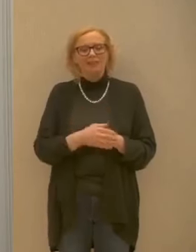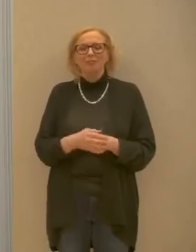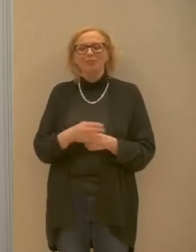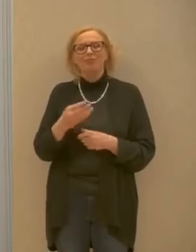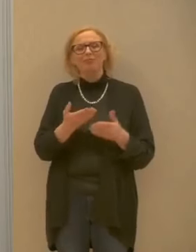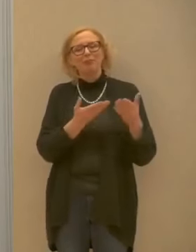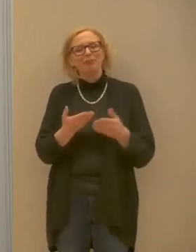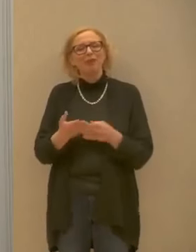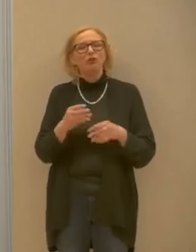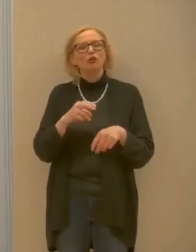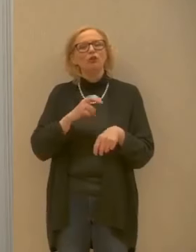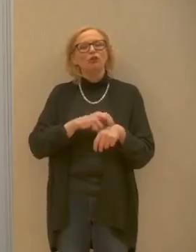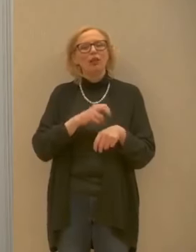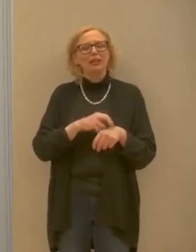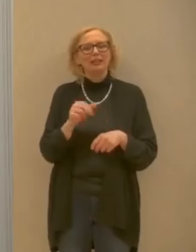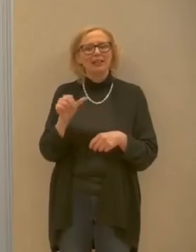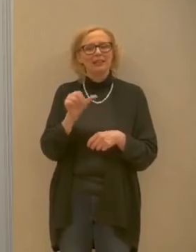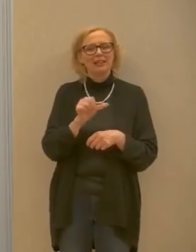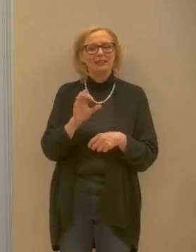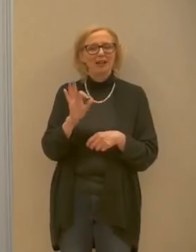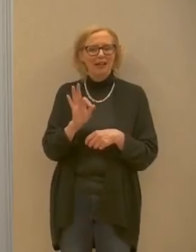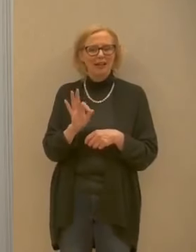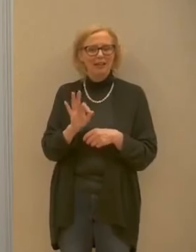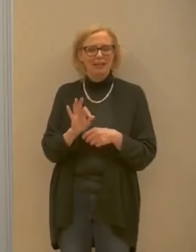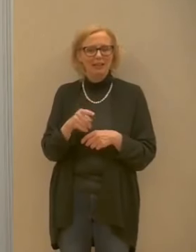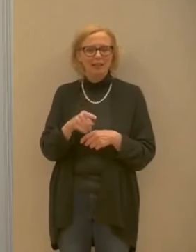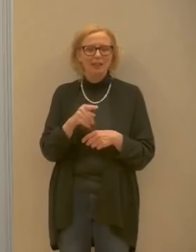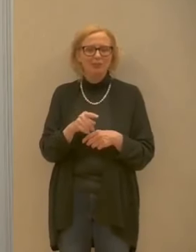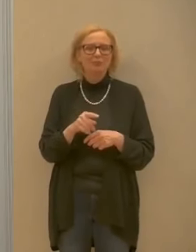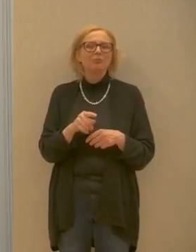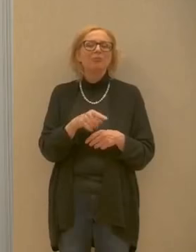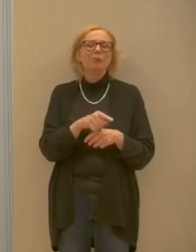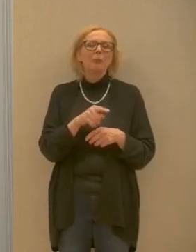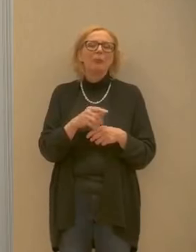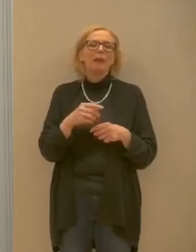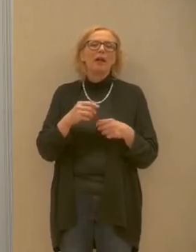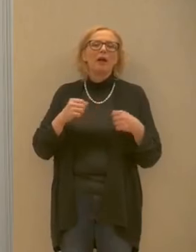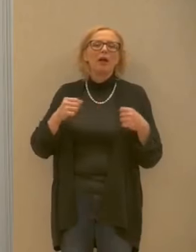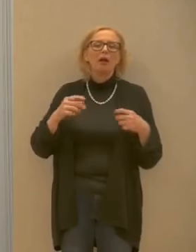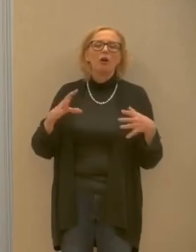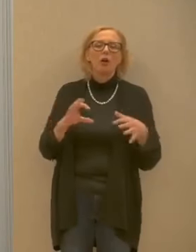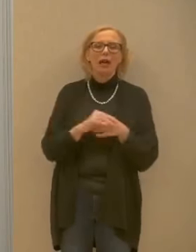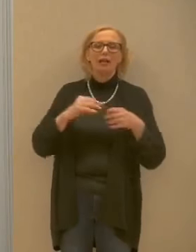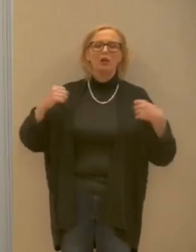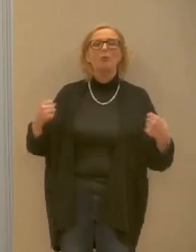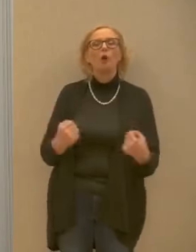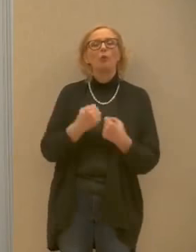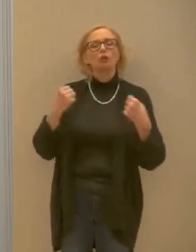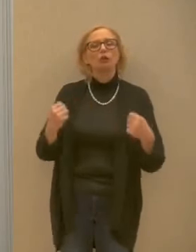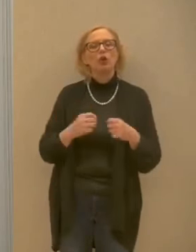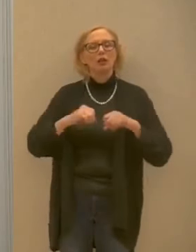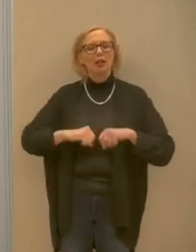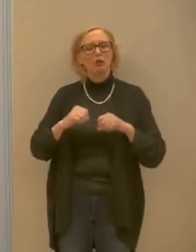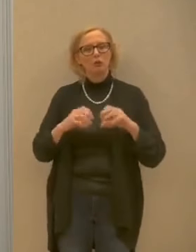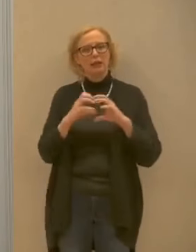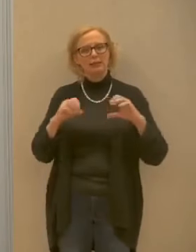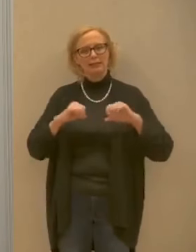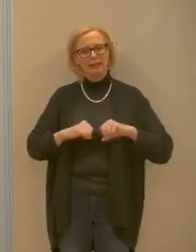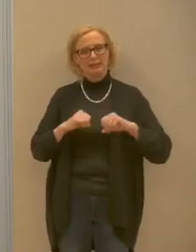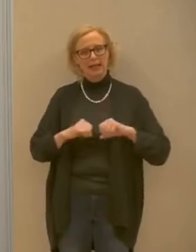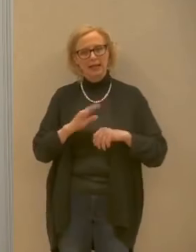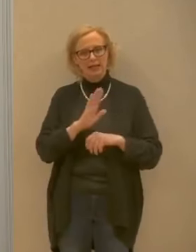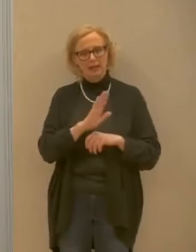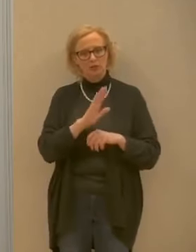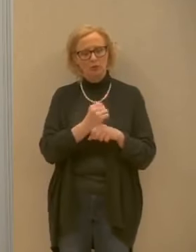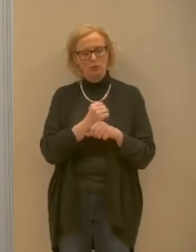che è responsabile della promozione e salute dell'azienda sanitaria perché in